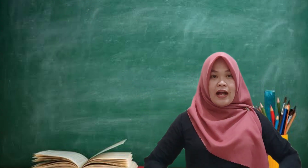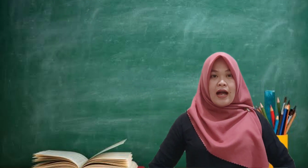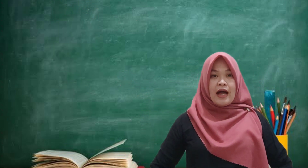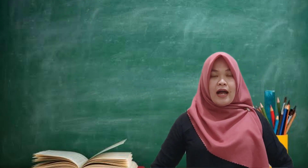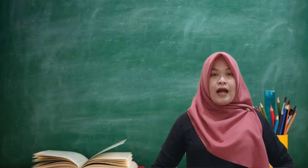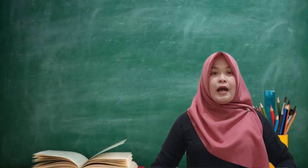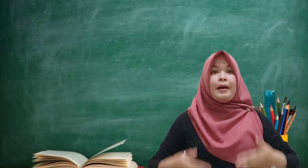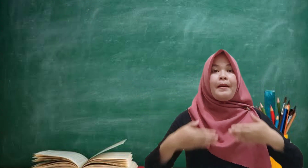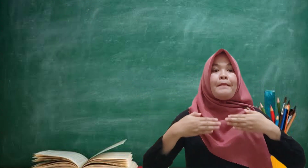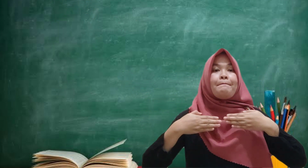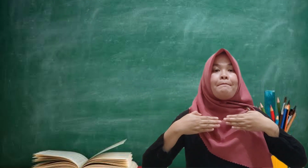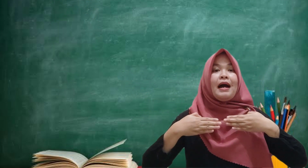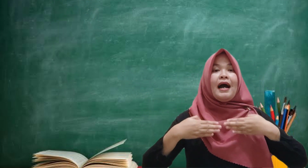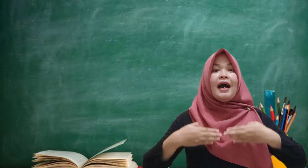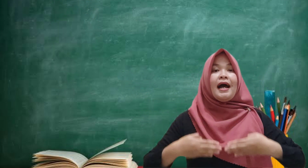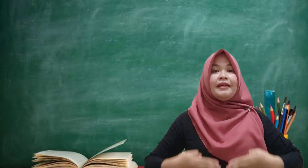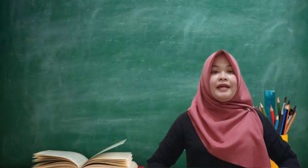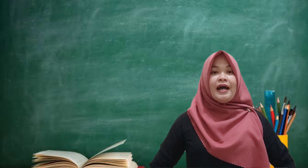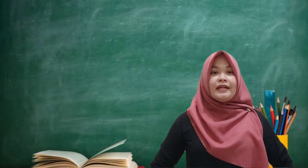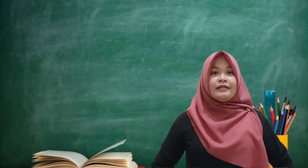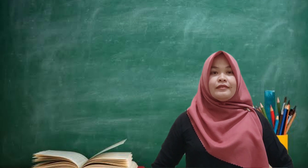Rangka badan